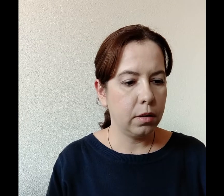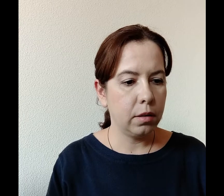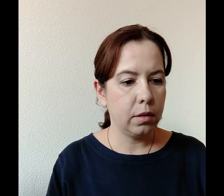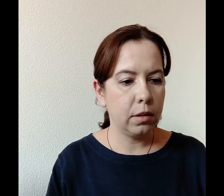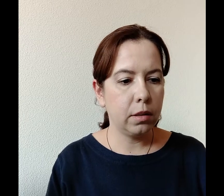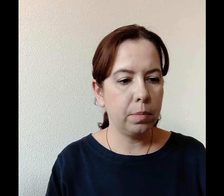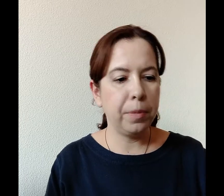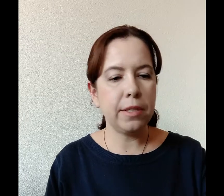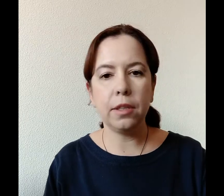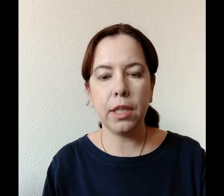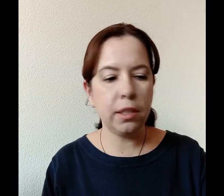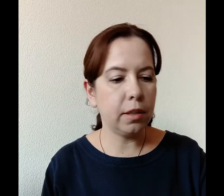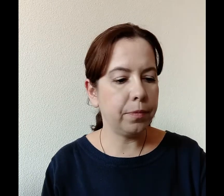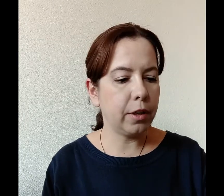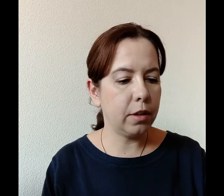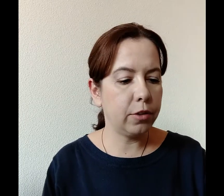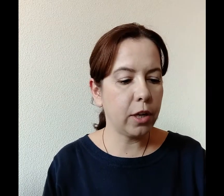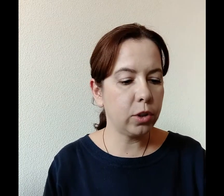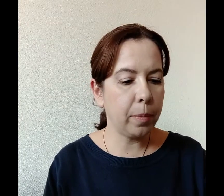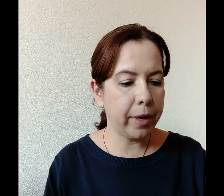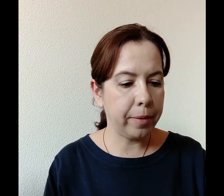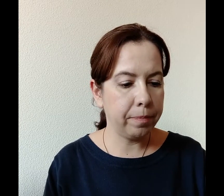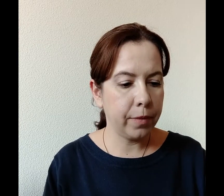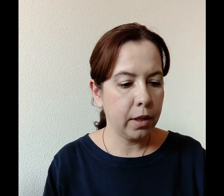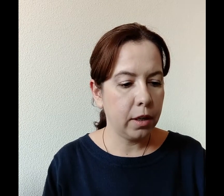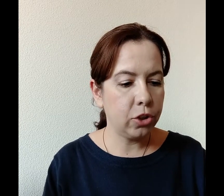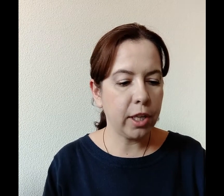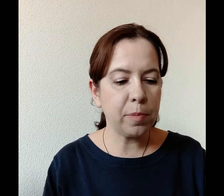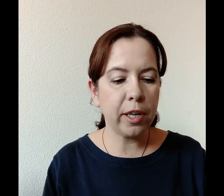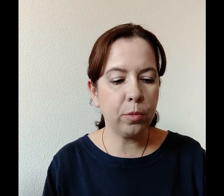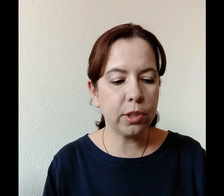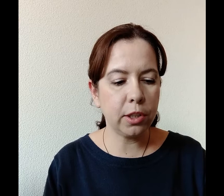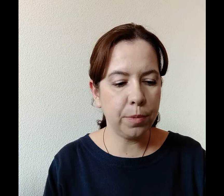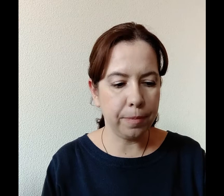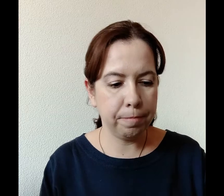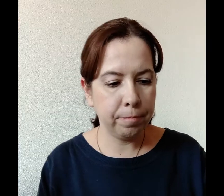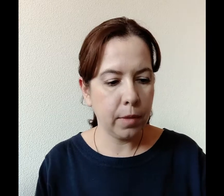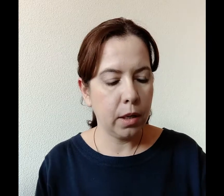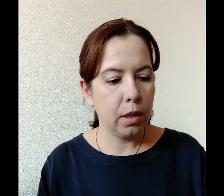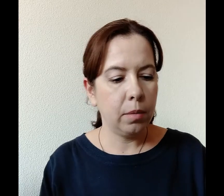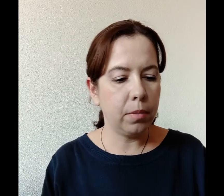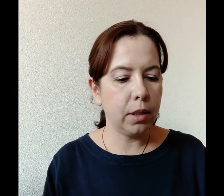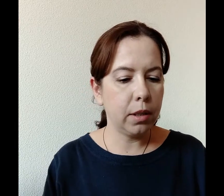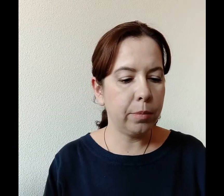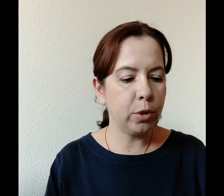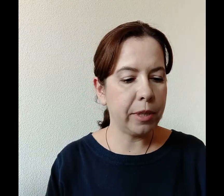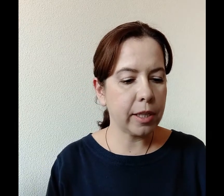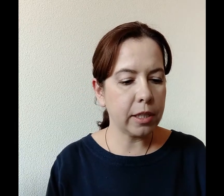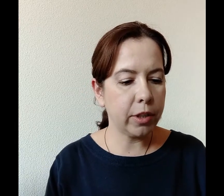Песня третья, второй тропарь. Вчера спогребовался Тебе. Мы будем пересказывать,